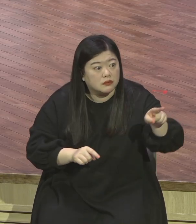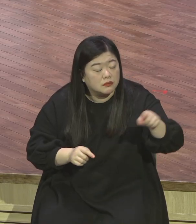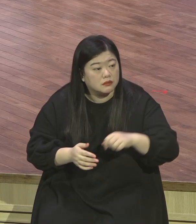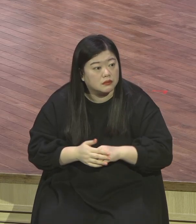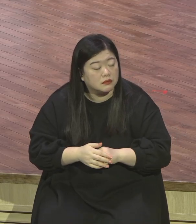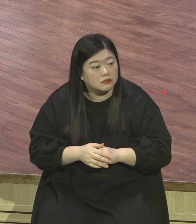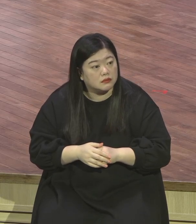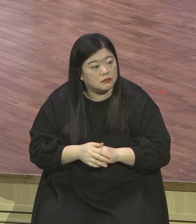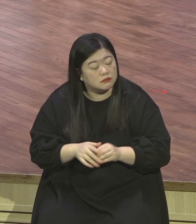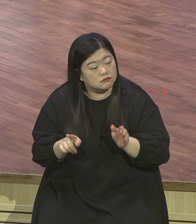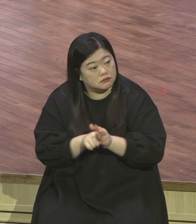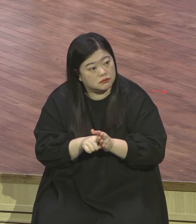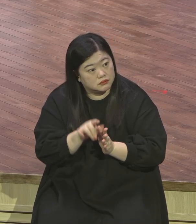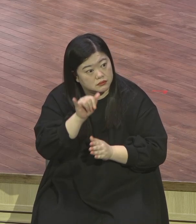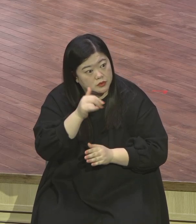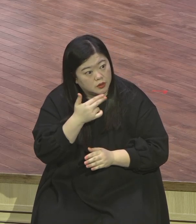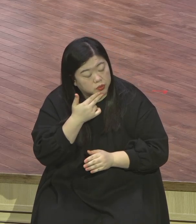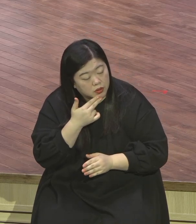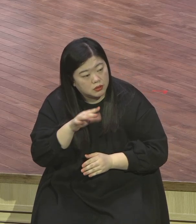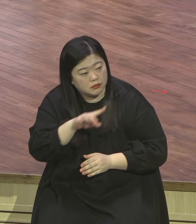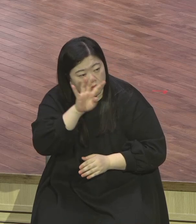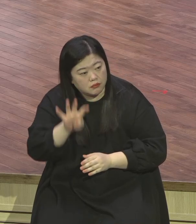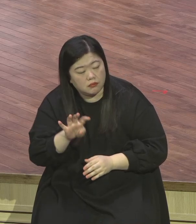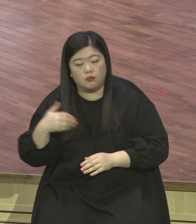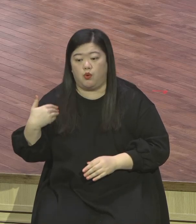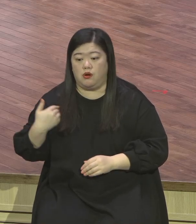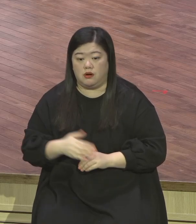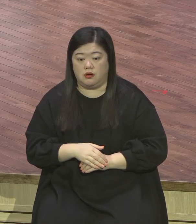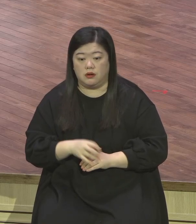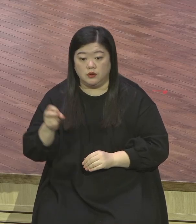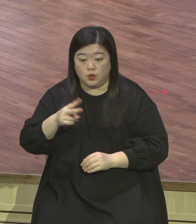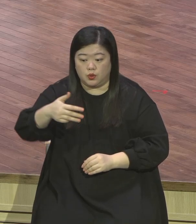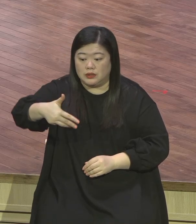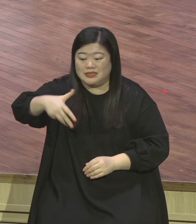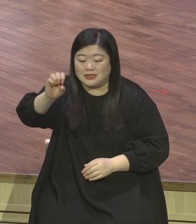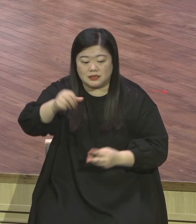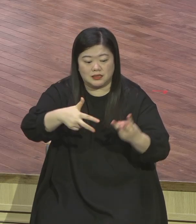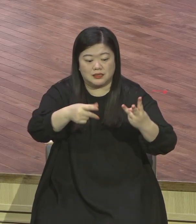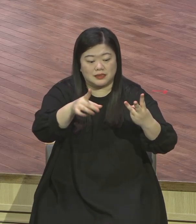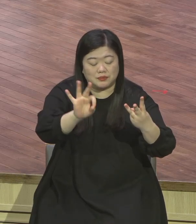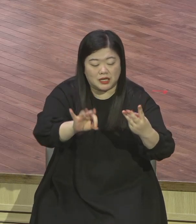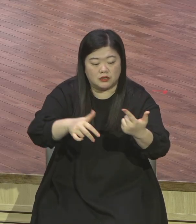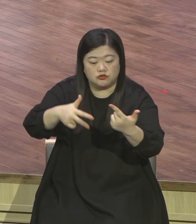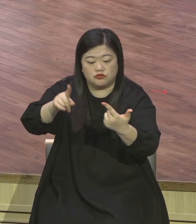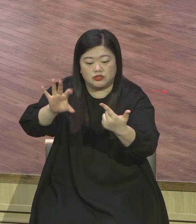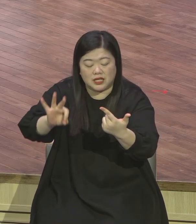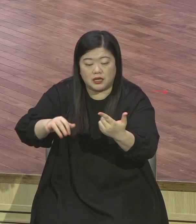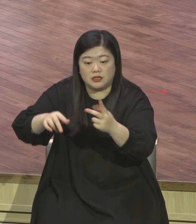뿌려지고 있어요 4경제 13장 11장 19장 영적 지향 정신문제 60문제 우울증